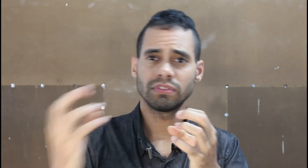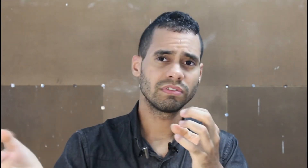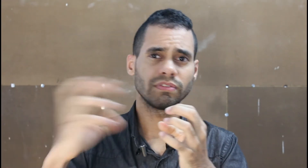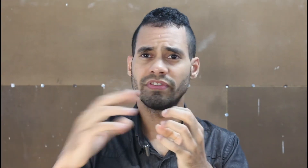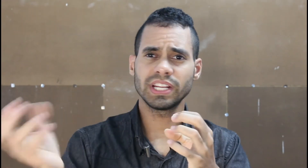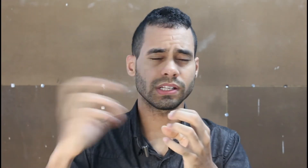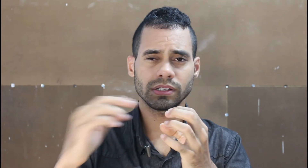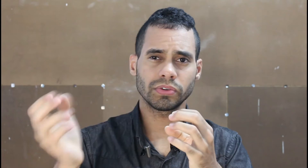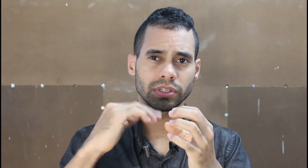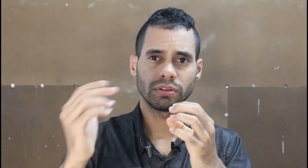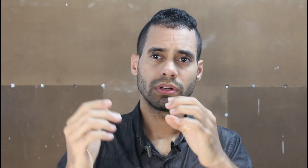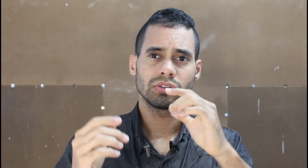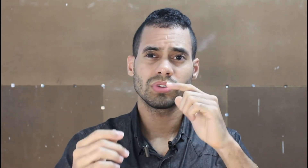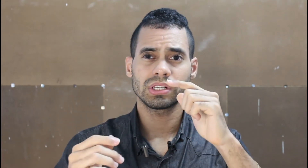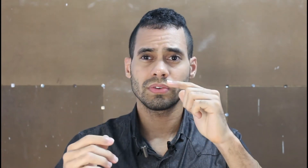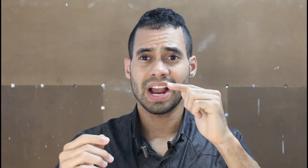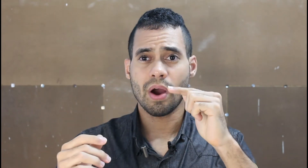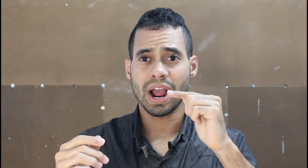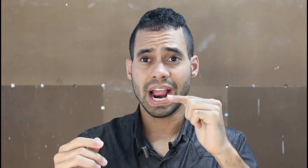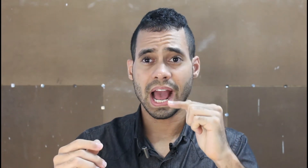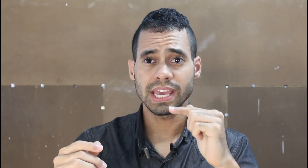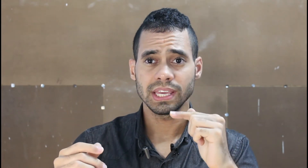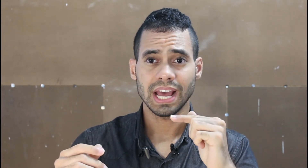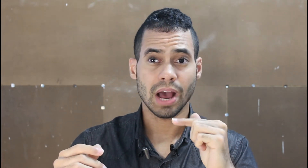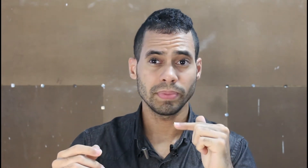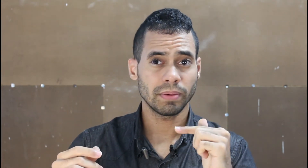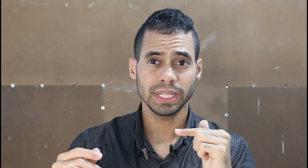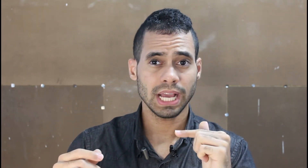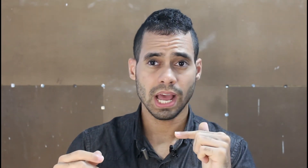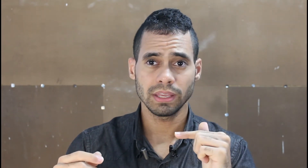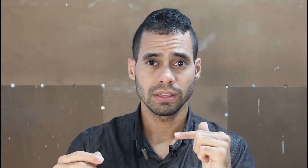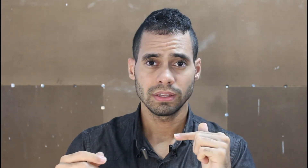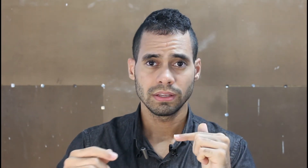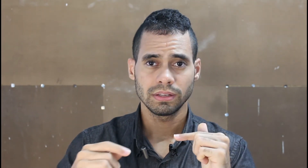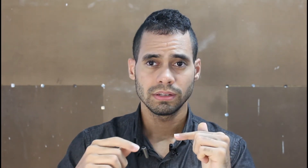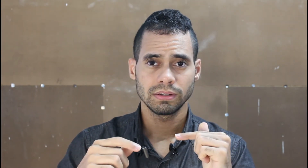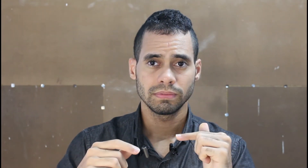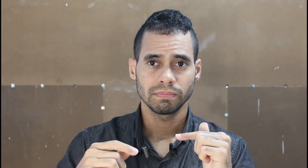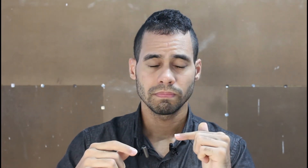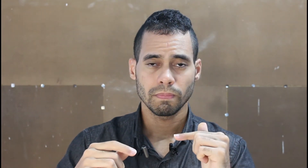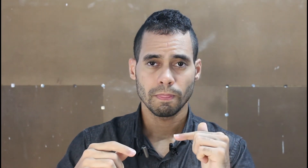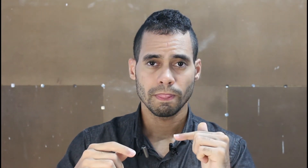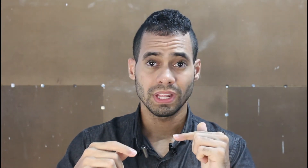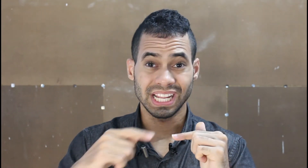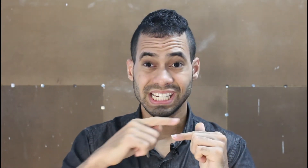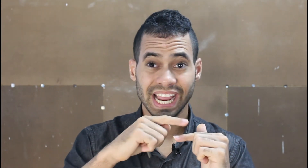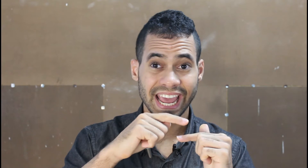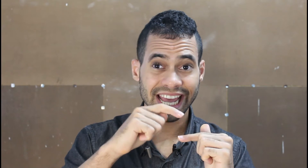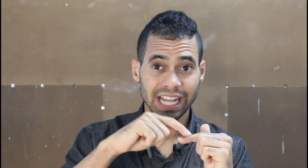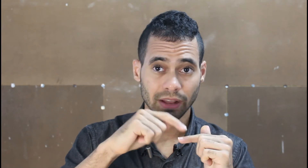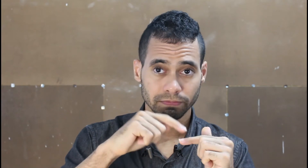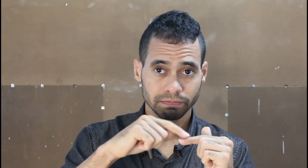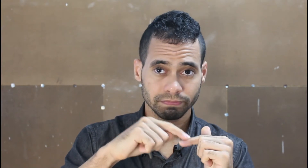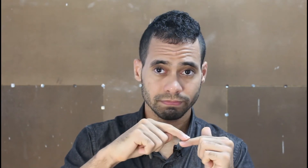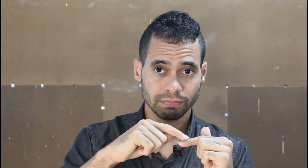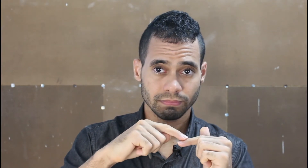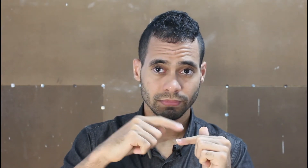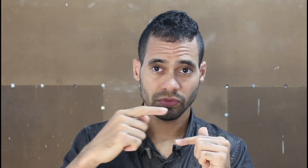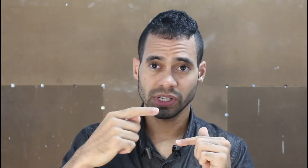Vende as ações. Sua ação cai. Rapidamente cai. Nessa queda você